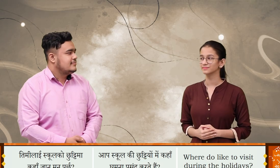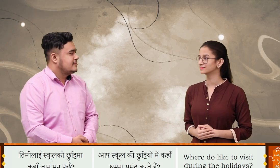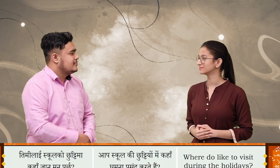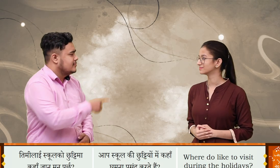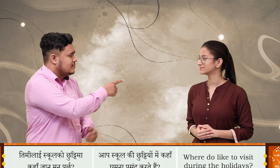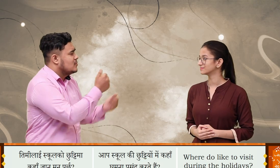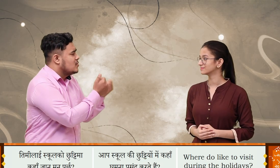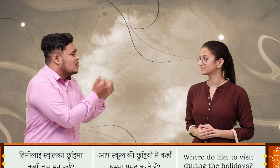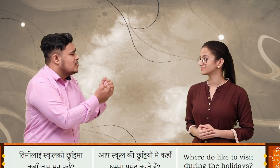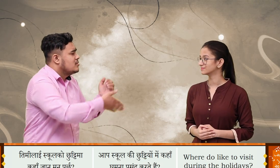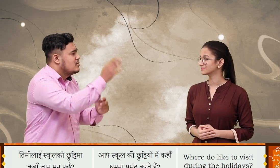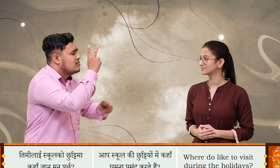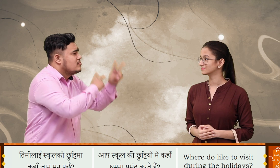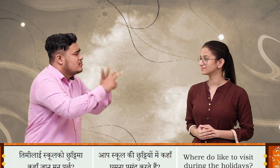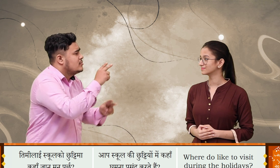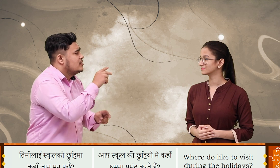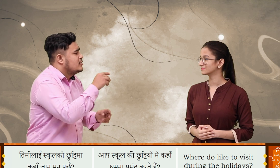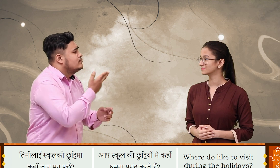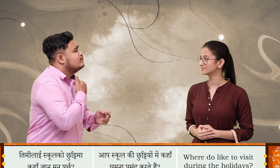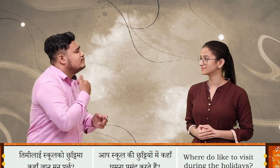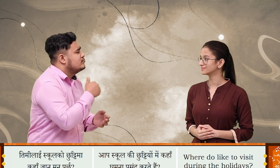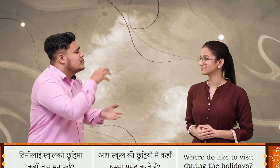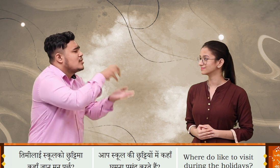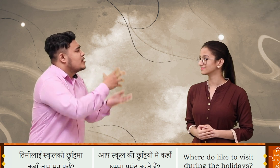तीमीलाई स्कुल को चुट्टी मा कहा जाना मन परचा